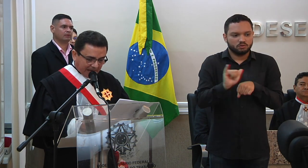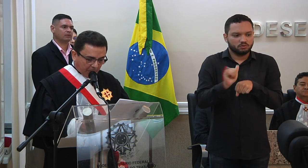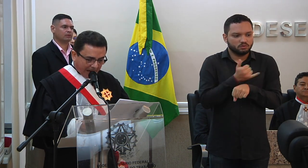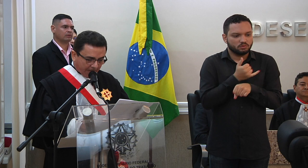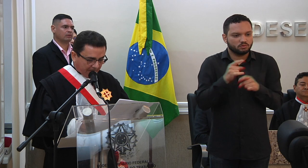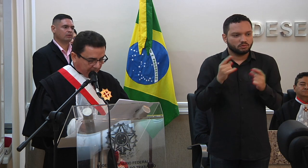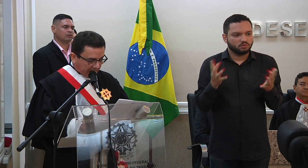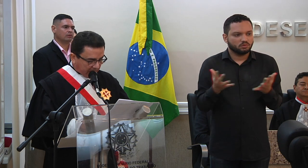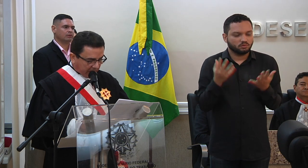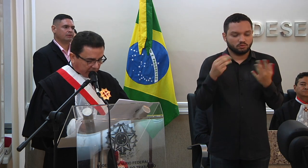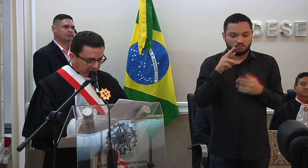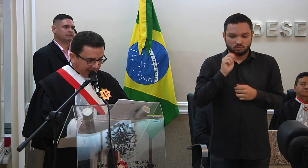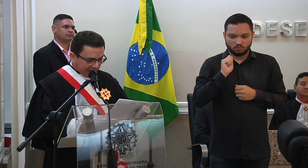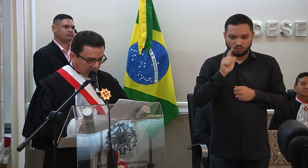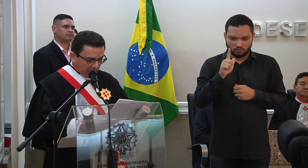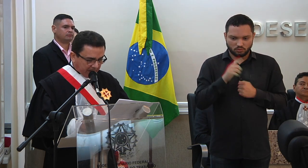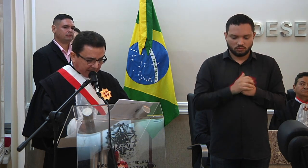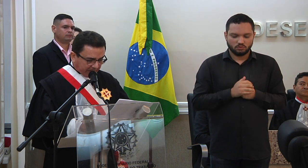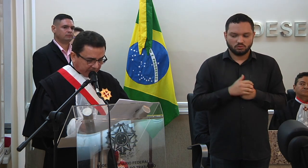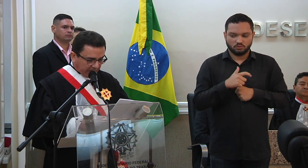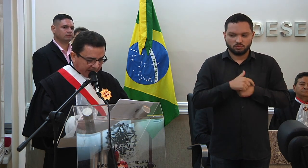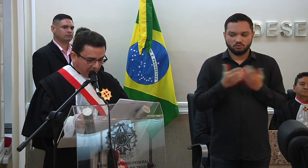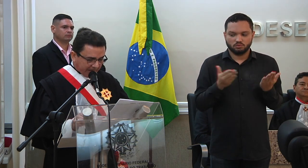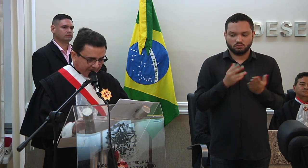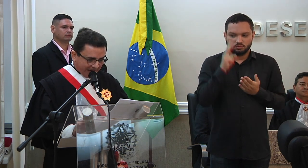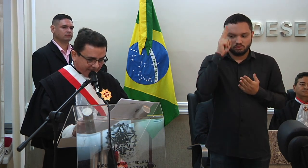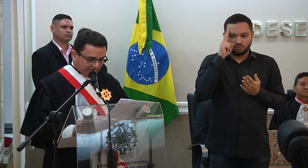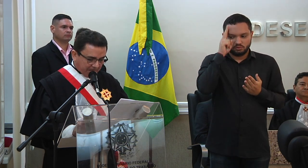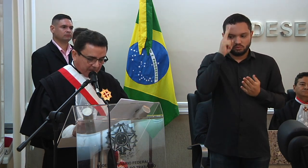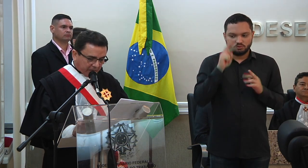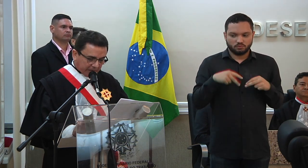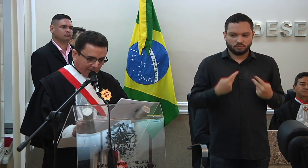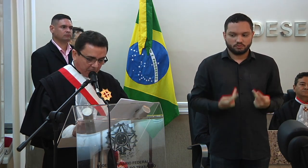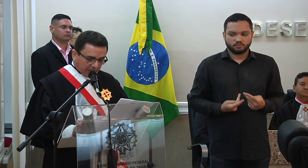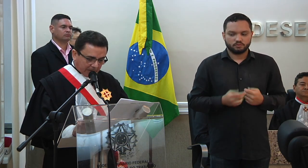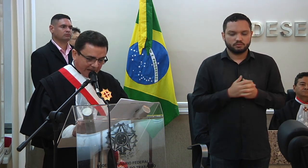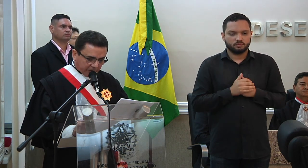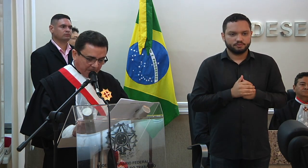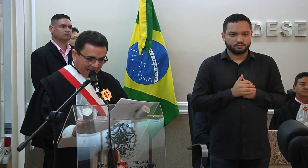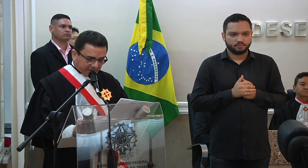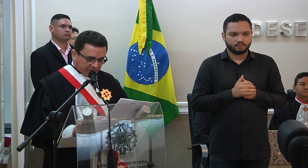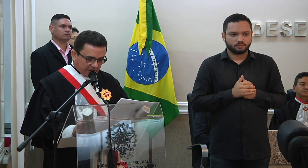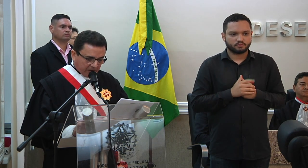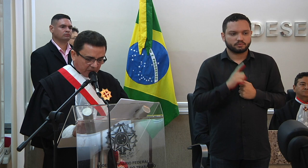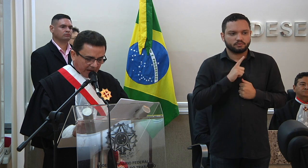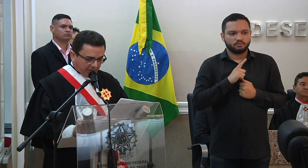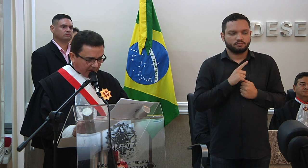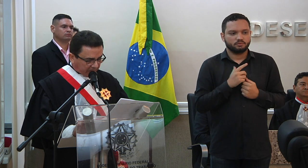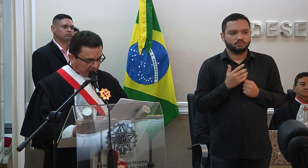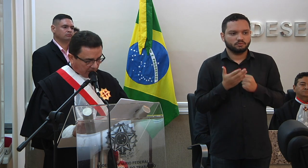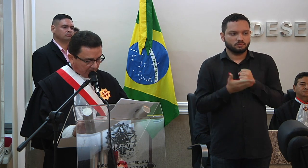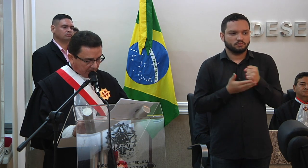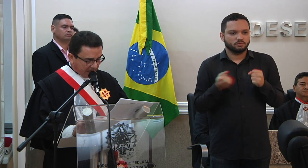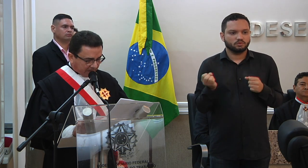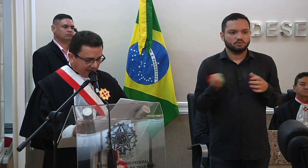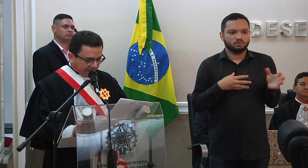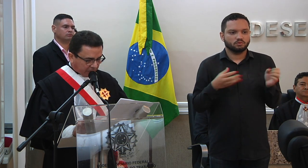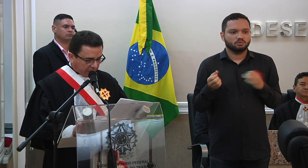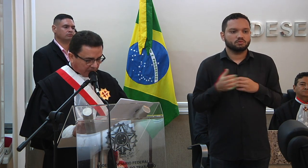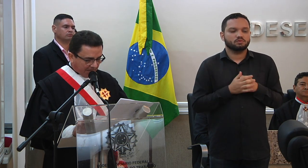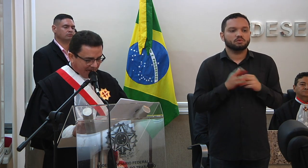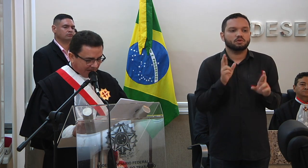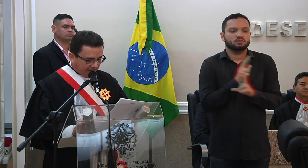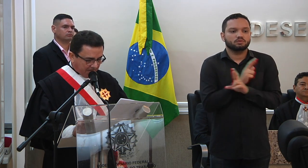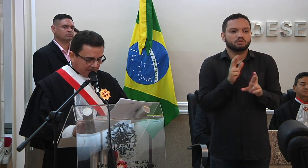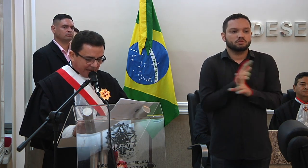engajamento laboral neste exato momento da história da humanidade estão emulando as bases de reinvenção das